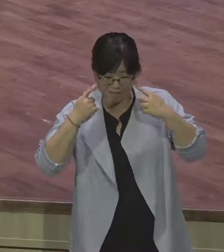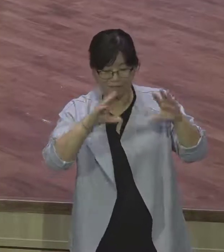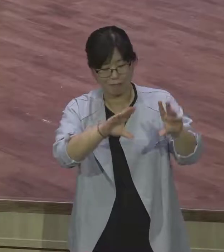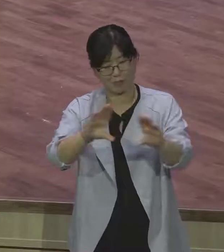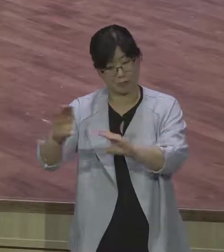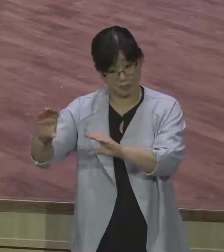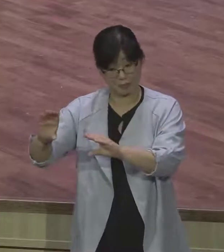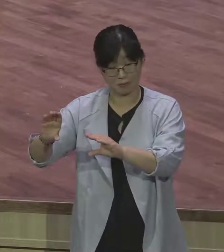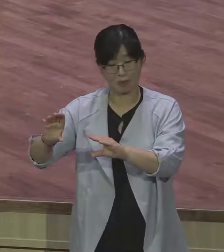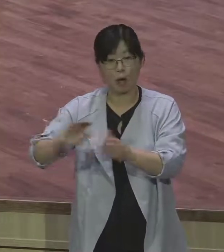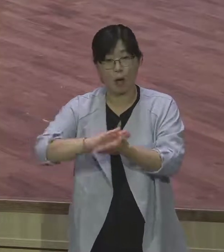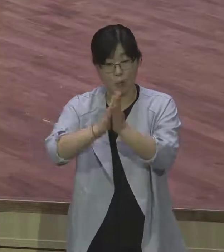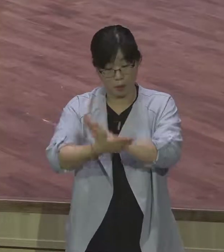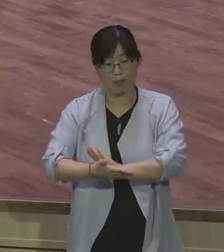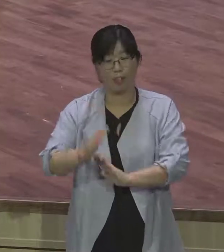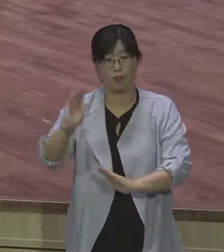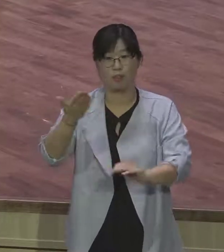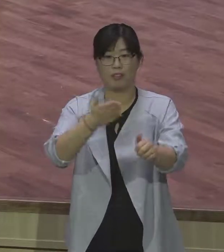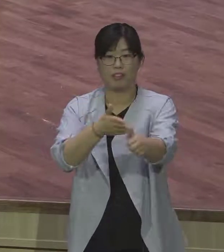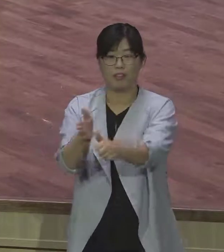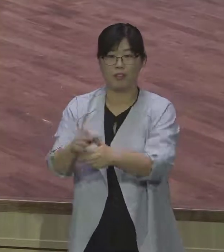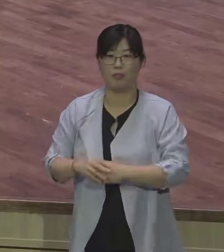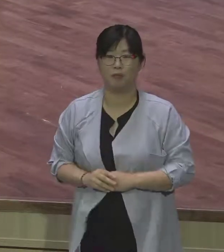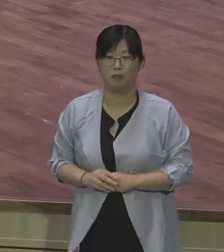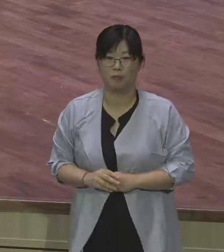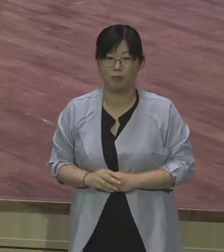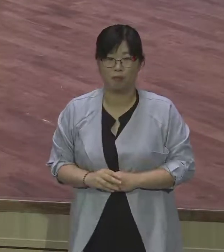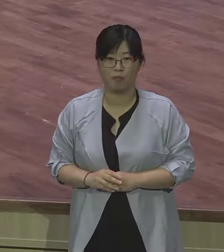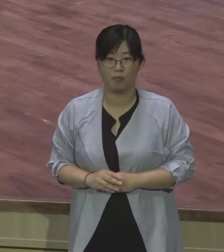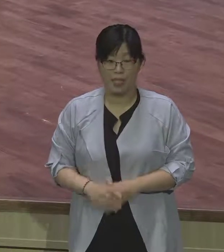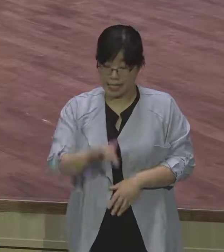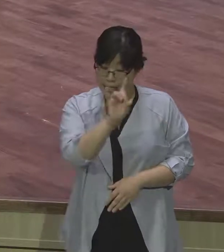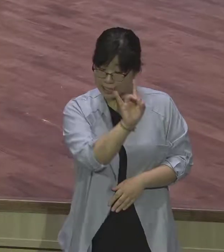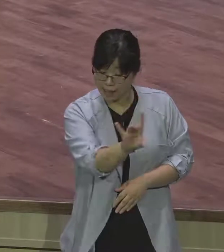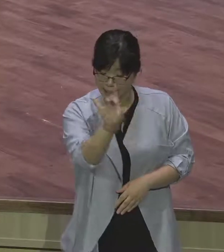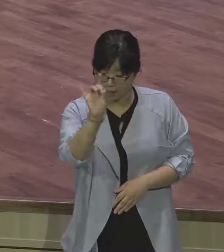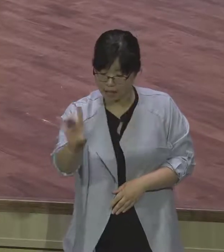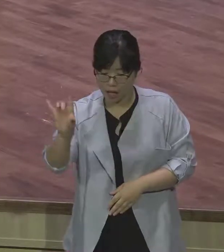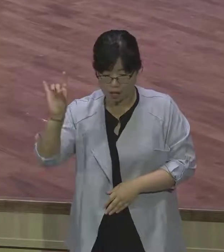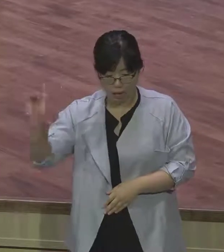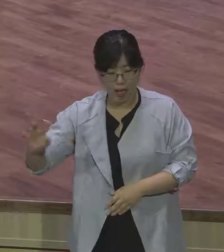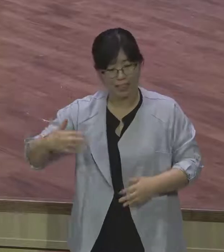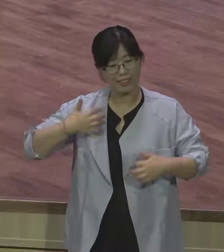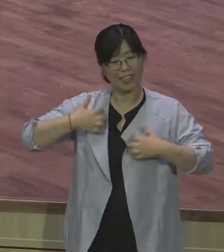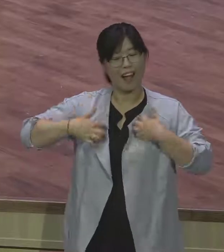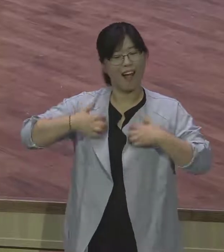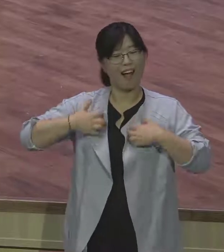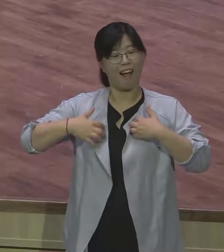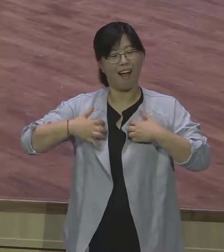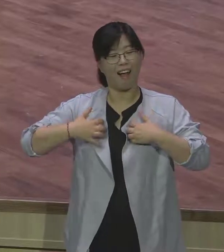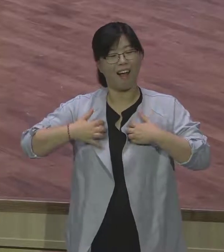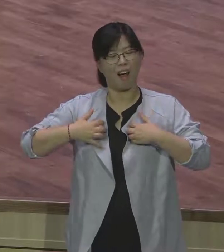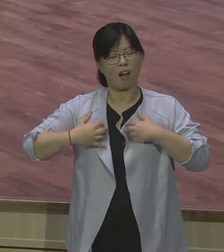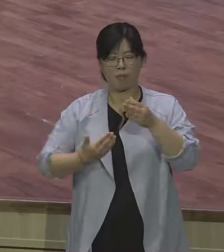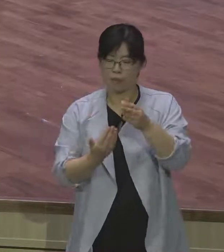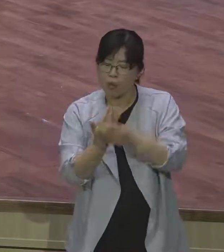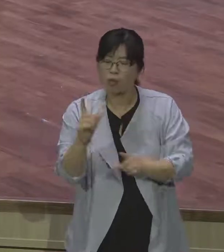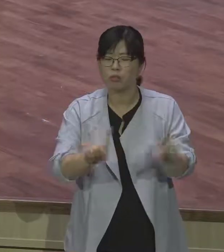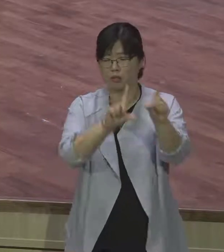부서마다 뭐요? 축제 삶이 돼. 축제. 축제이 돼. 저는요. 이 썰렁한 걸 아주 실현한